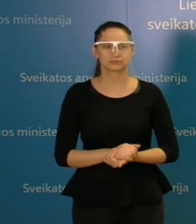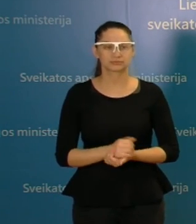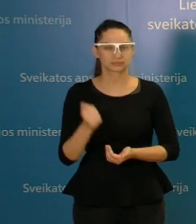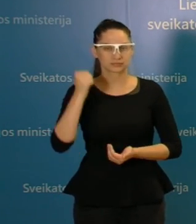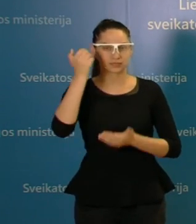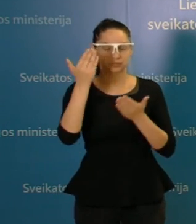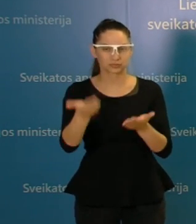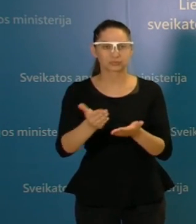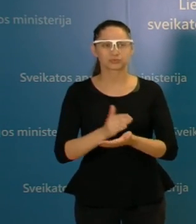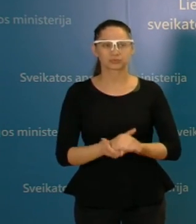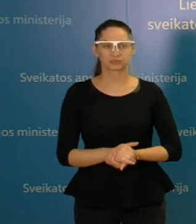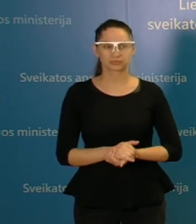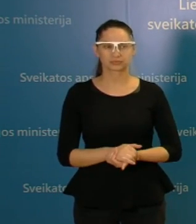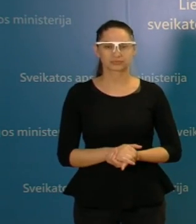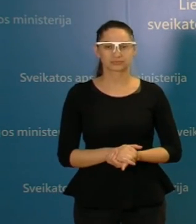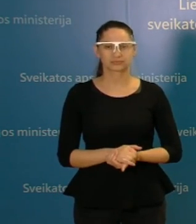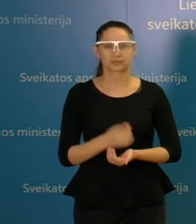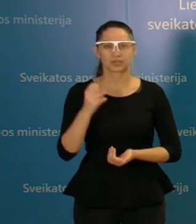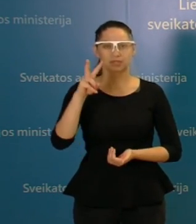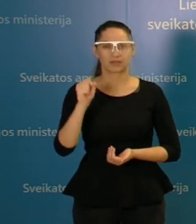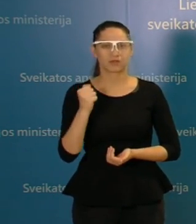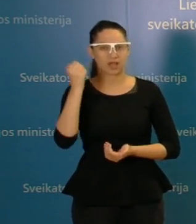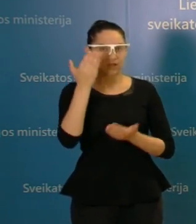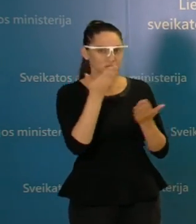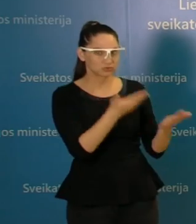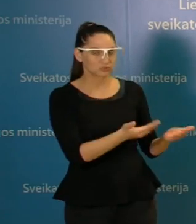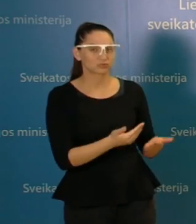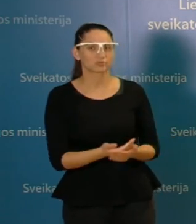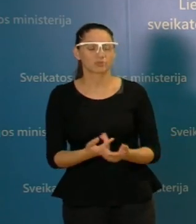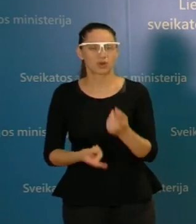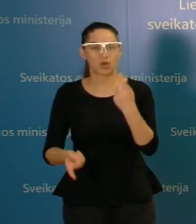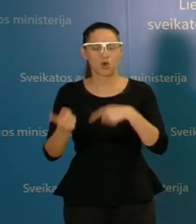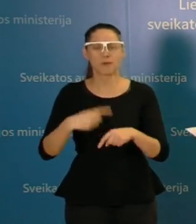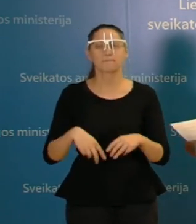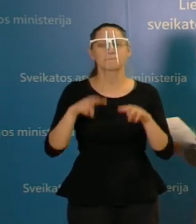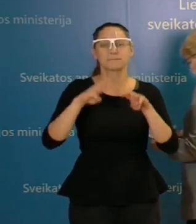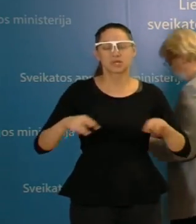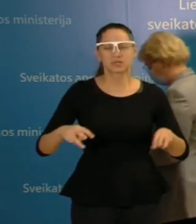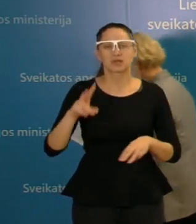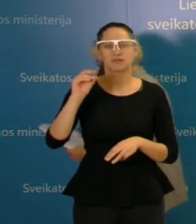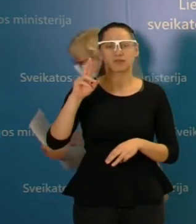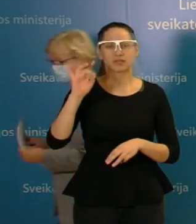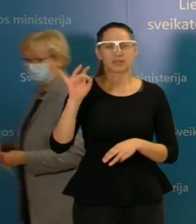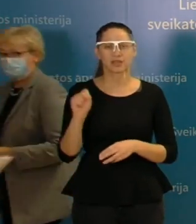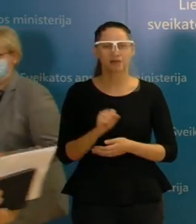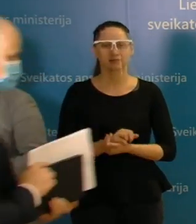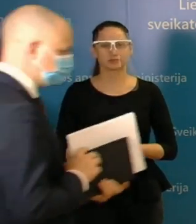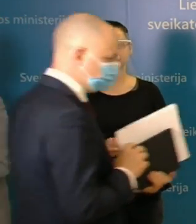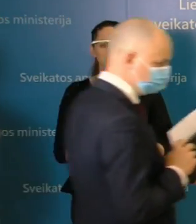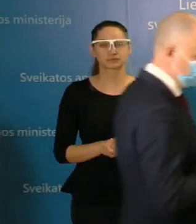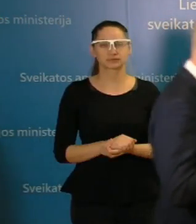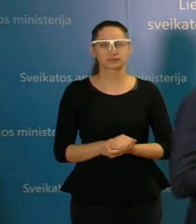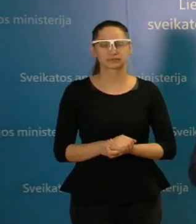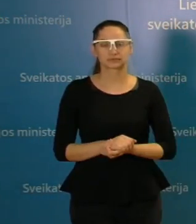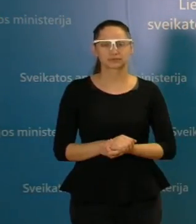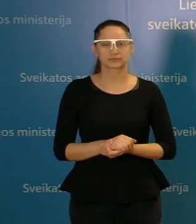labai. Ačiū Daivai. Kviečiu grįžti ministrą prie tribūnos ir pereisime dabar prie klausimų. Tai